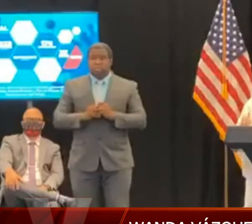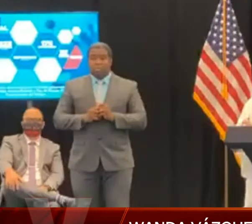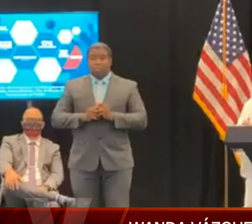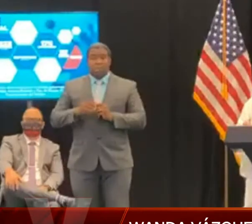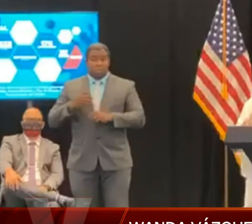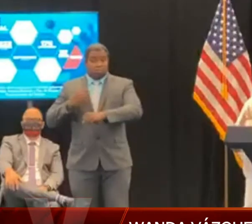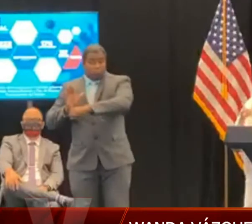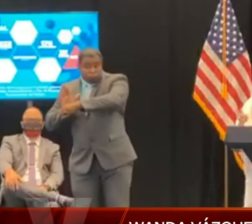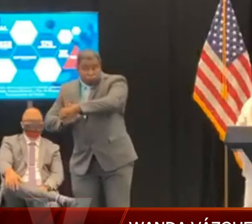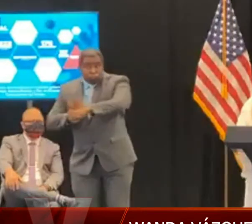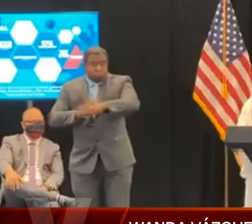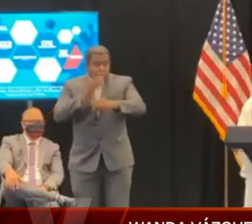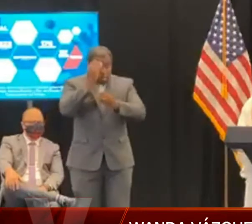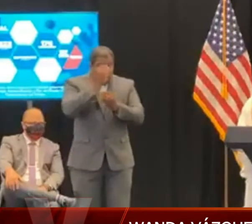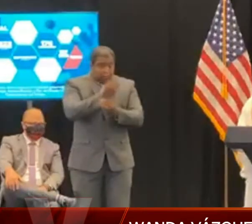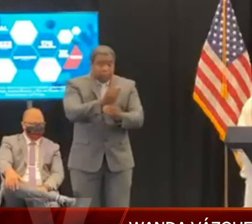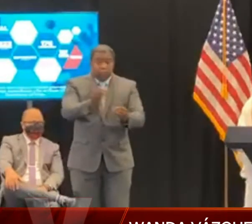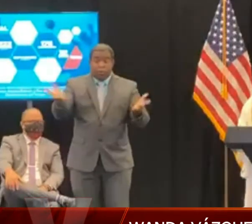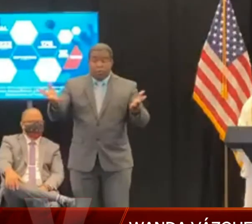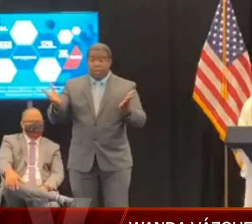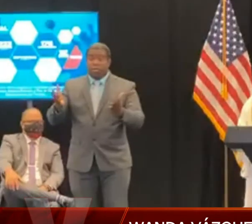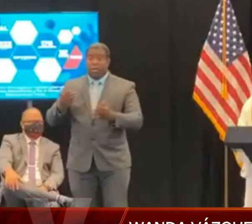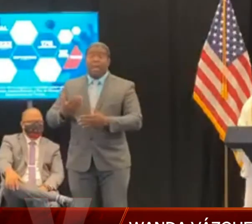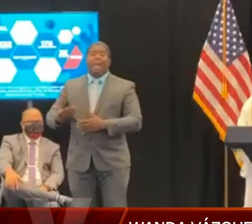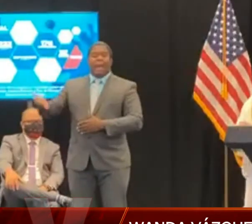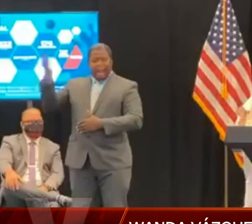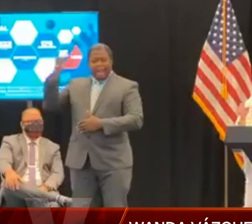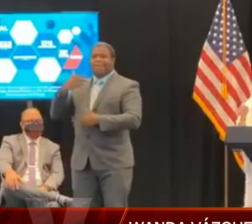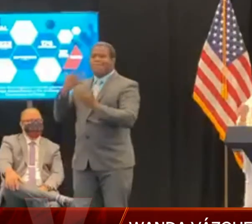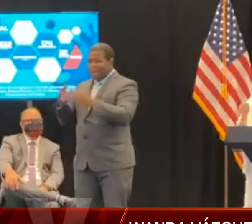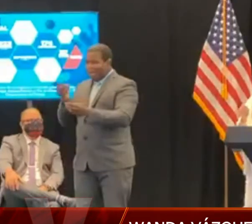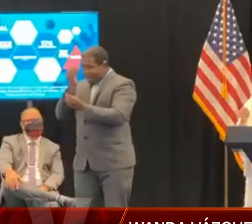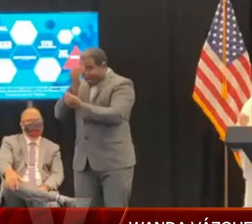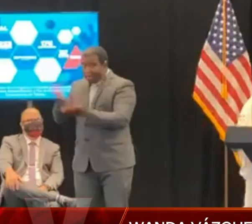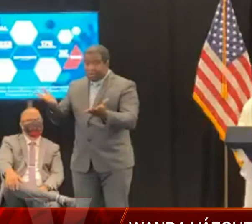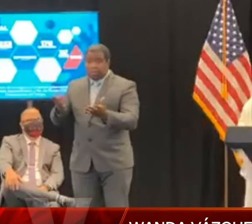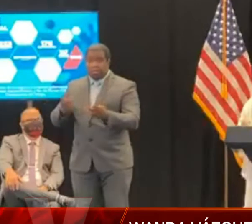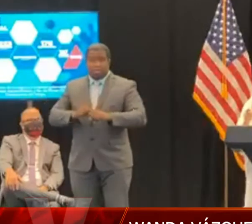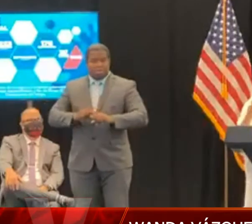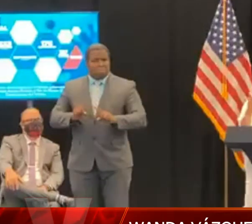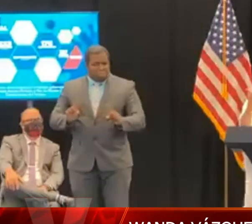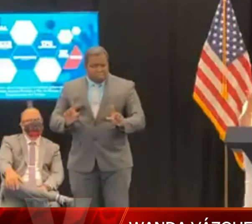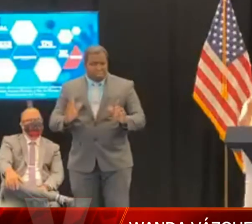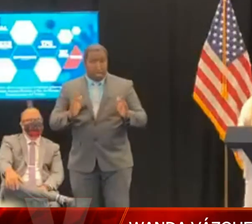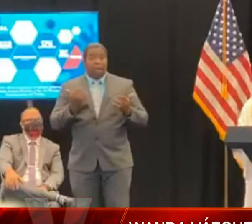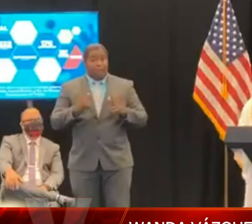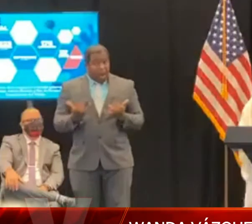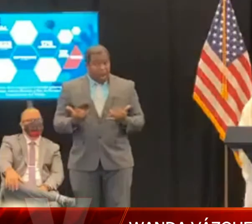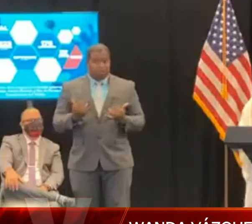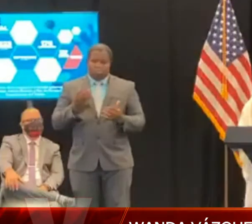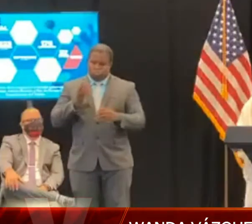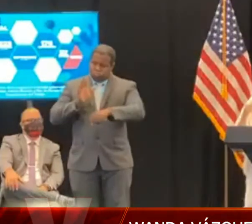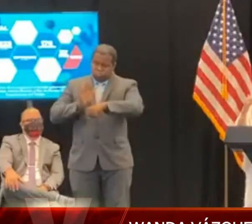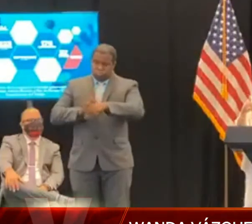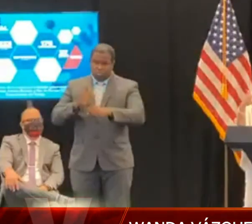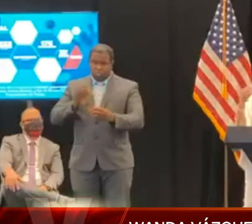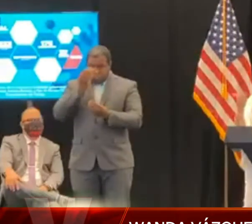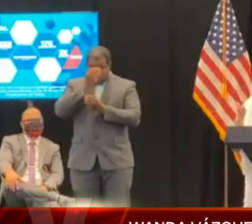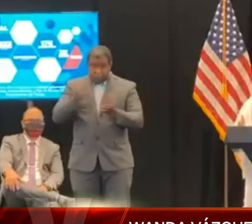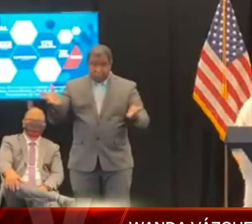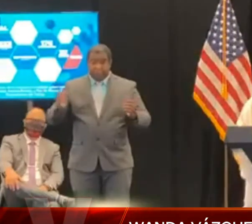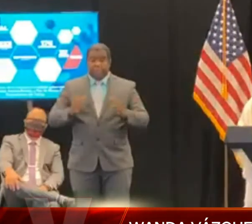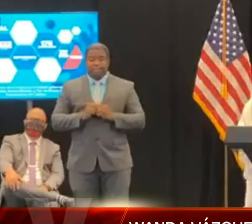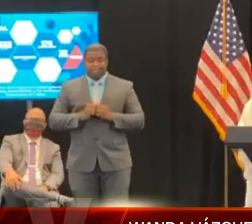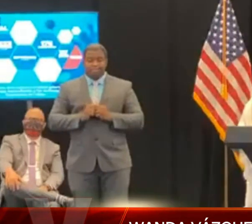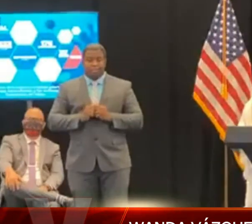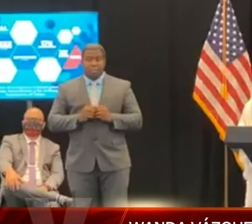autoridad a tomar unas restricciones para evitar el contagio de ustedes y de aquellas personas